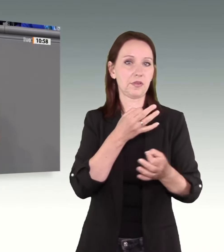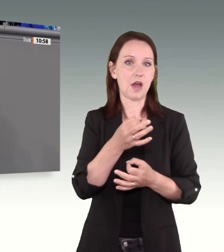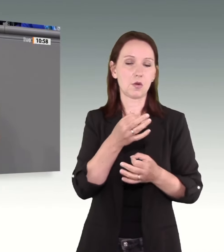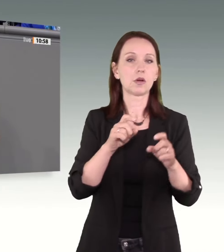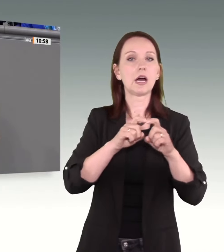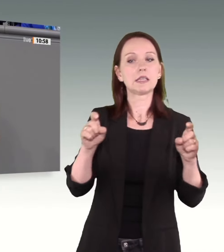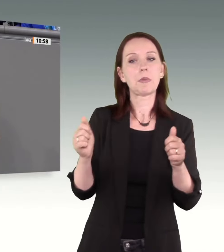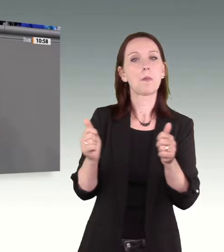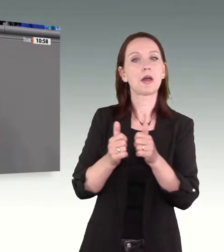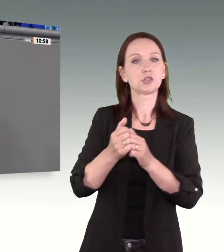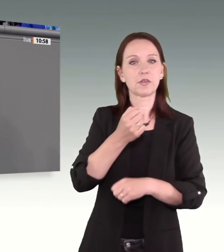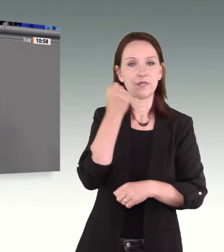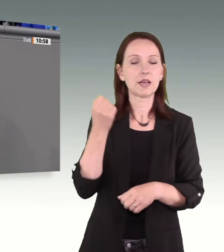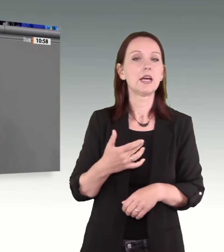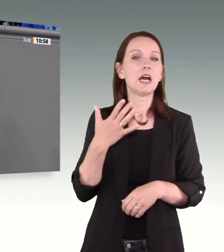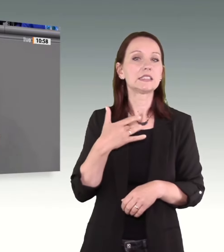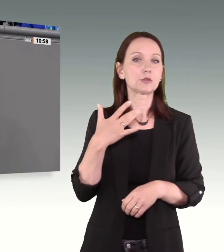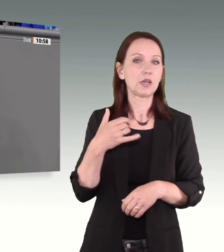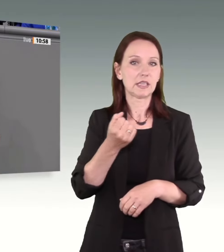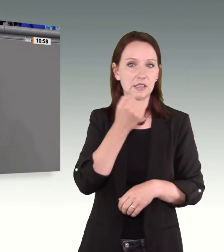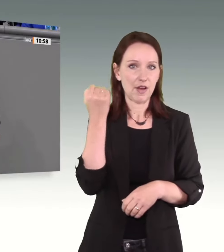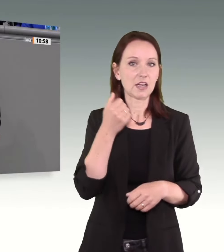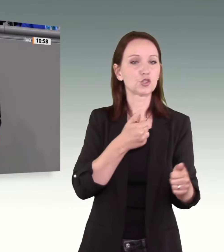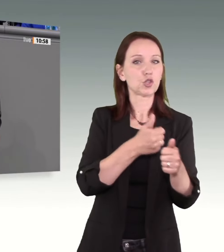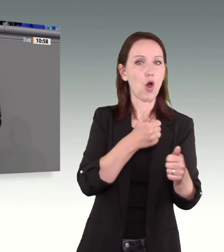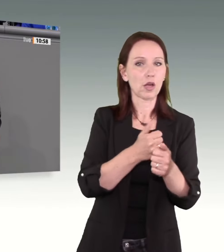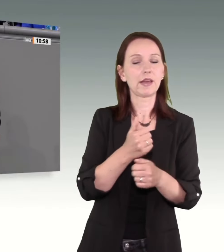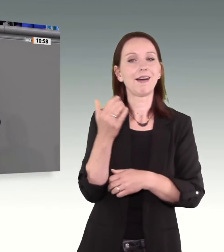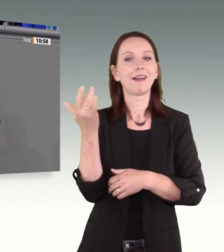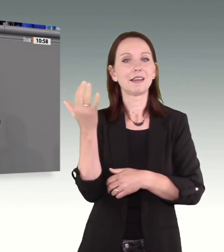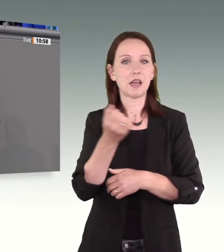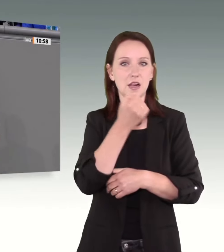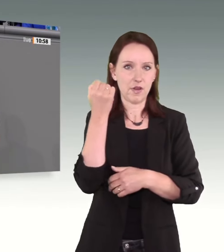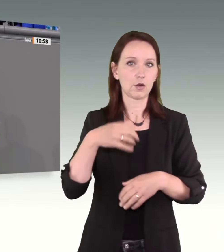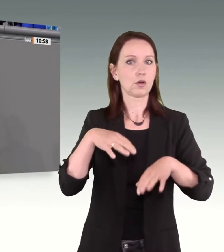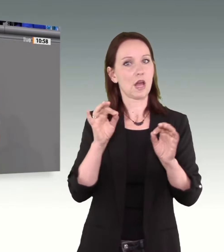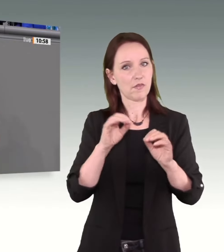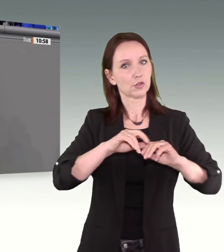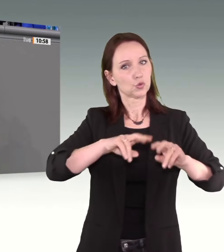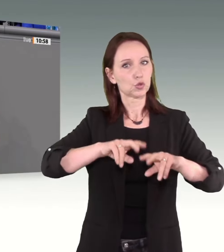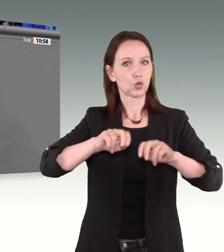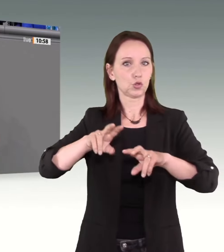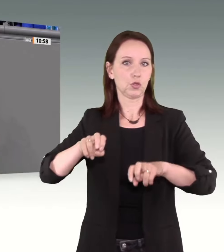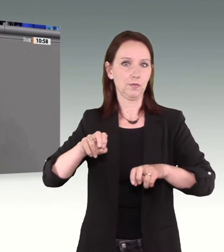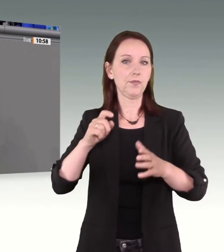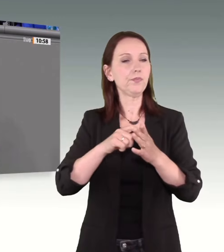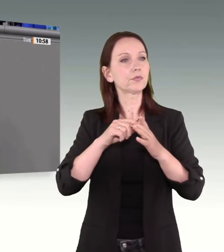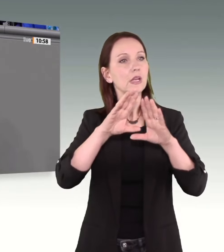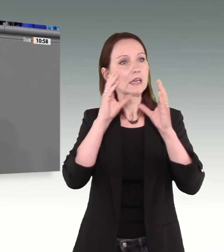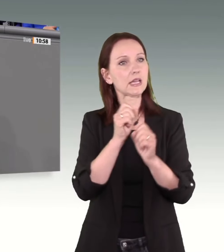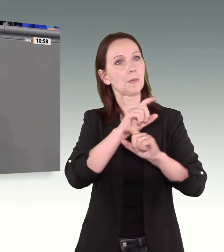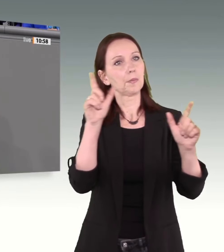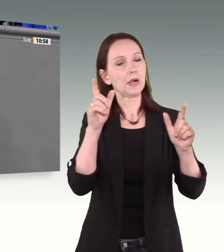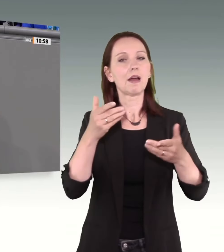sexualisierte Gewalt, Stalking und digitale Gewalt gestartet hat, um das Gesamtbild und die Hintergründe besser zu erfassen.